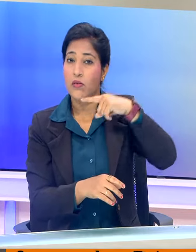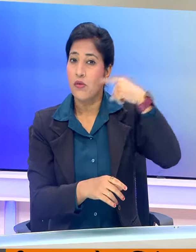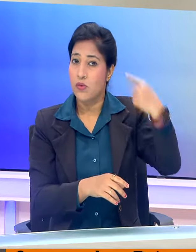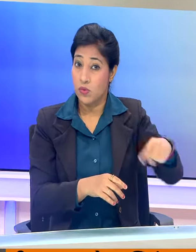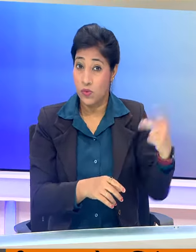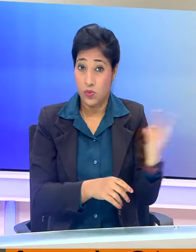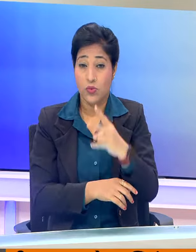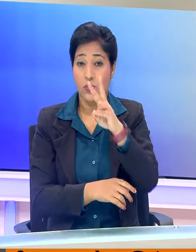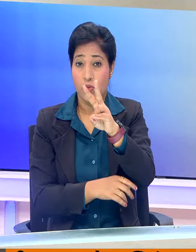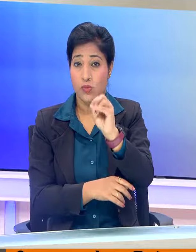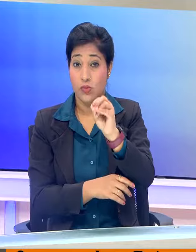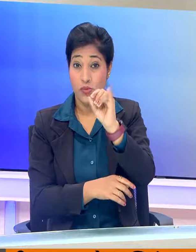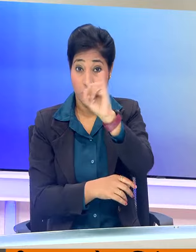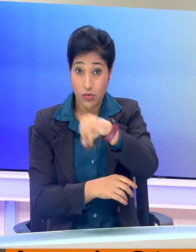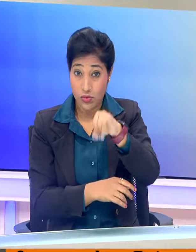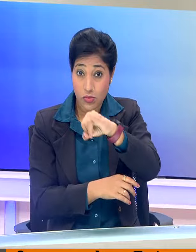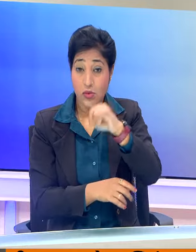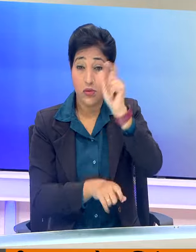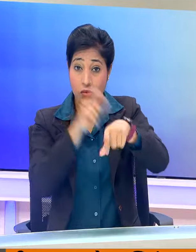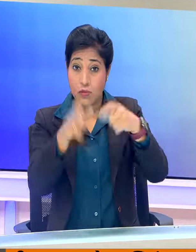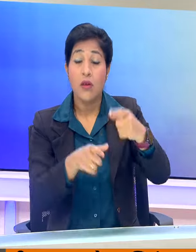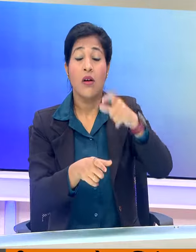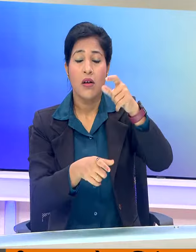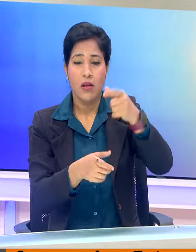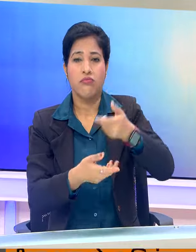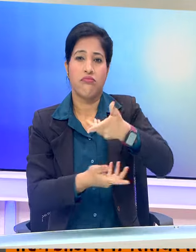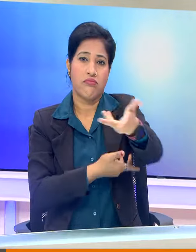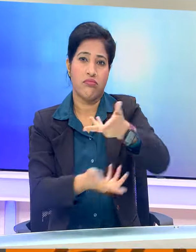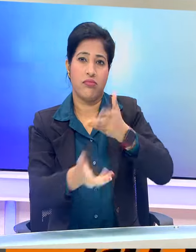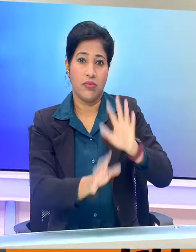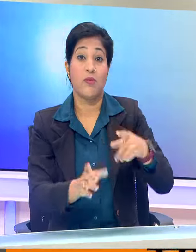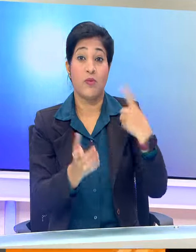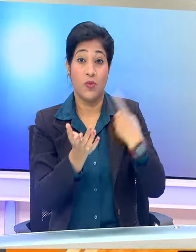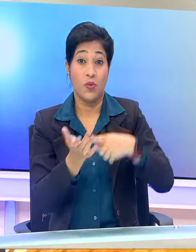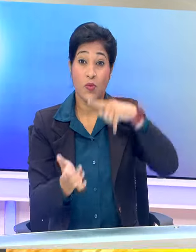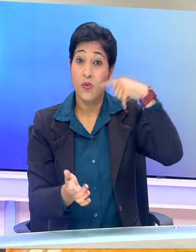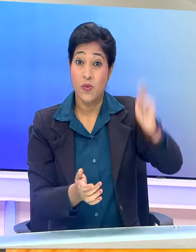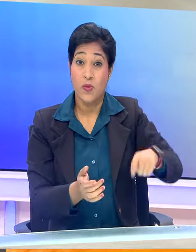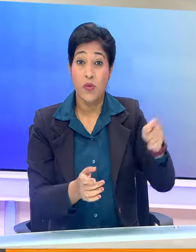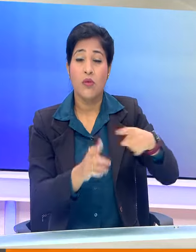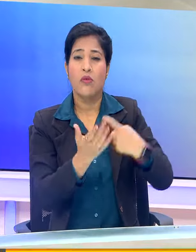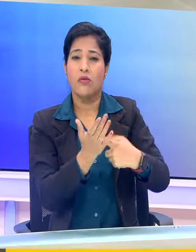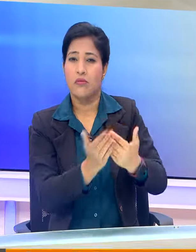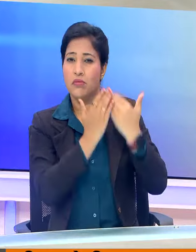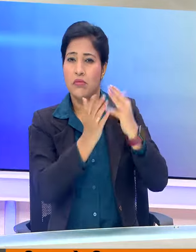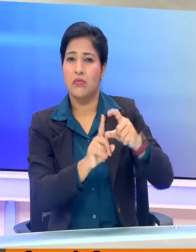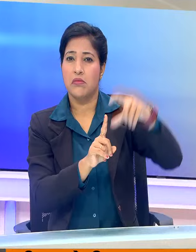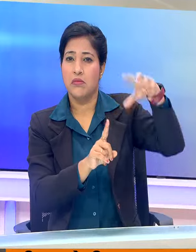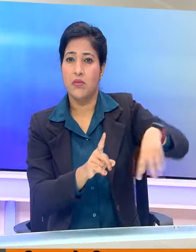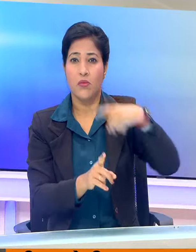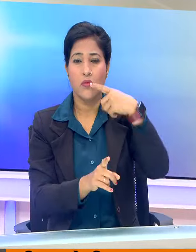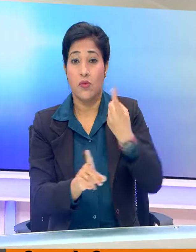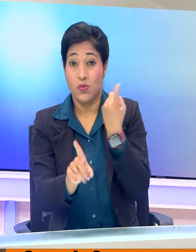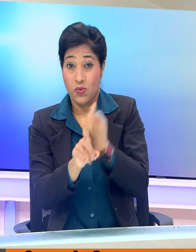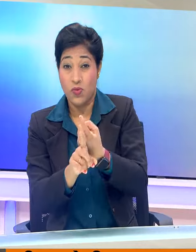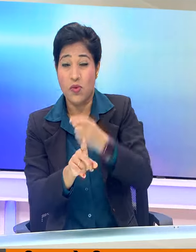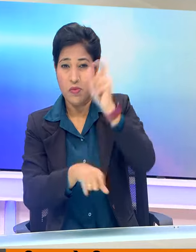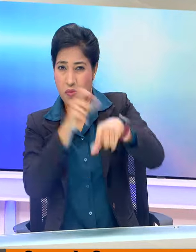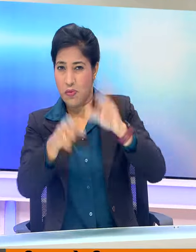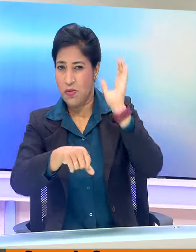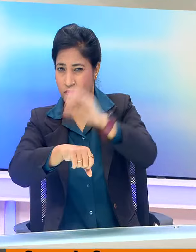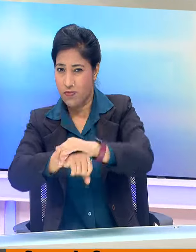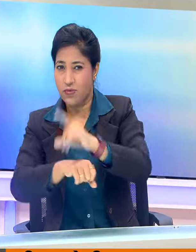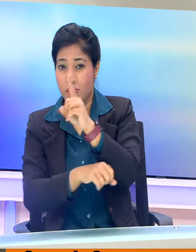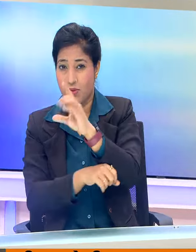206 युद्धबंदियों का आधान प्रदान किया रूसी रक्षा मंत्राले ने कहा कि कुर्सक शेत्र में बंदी बनाए गए कोल 103